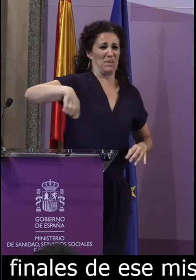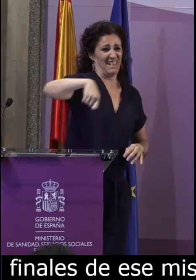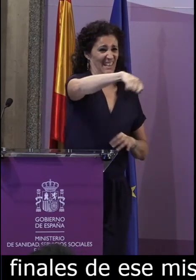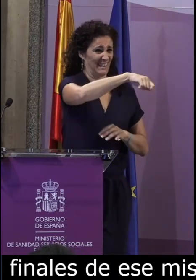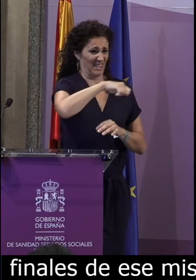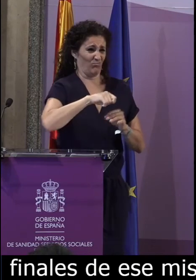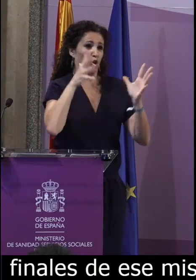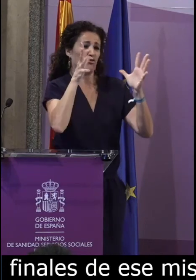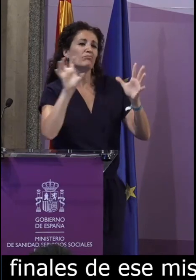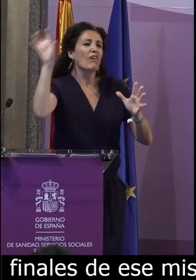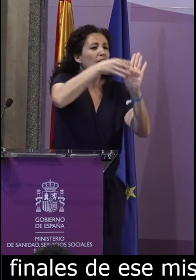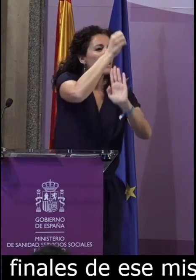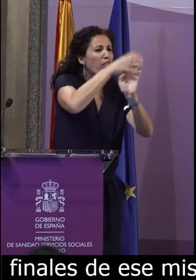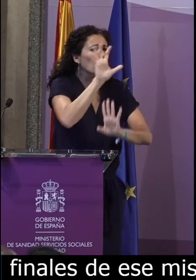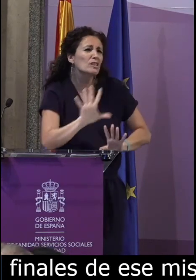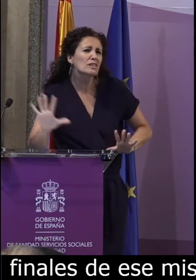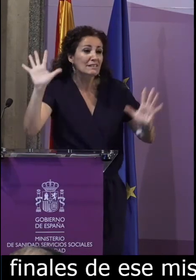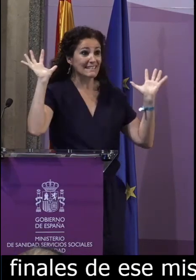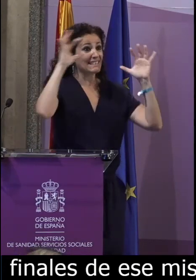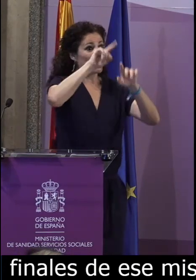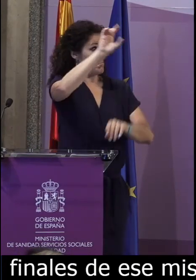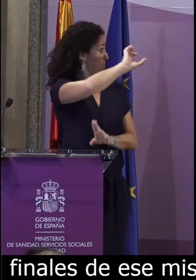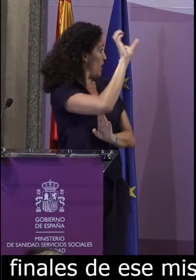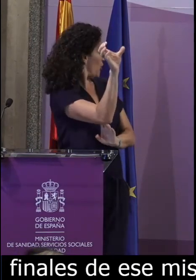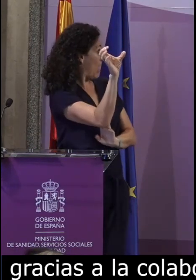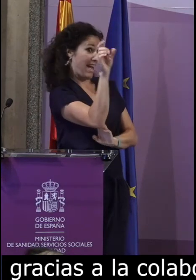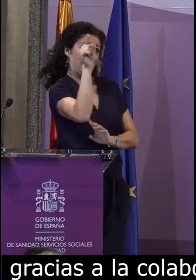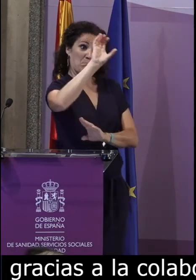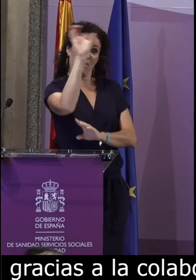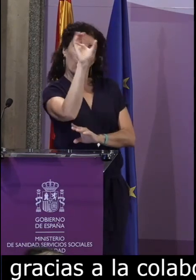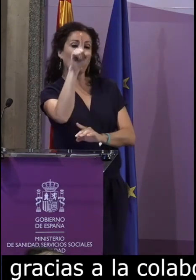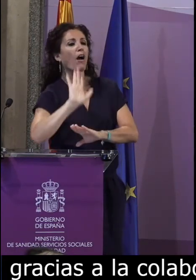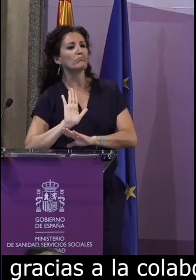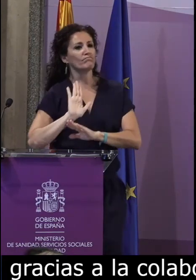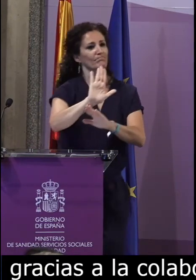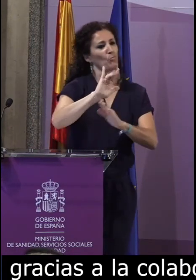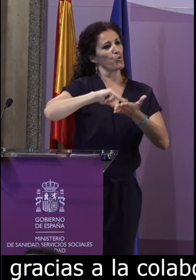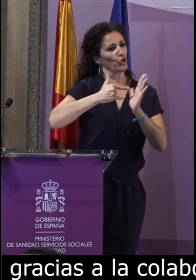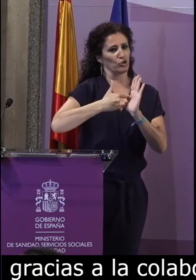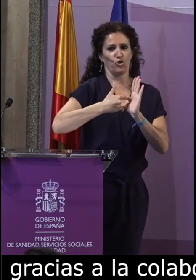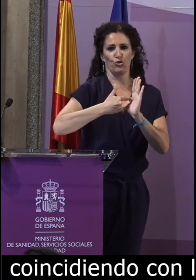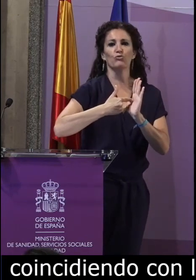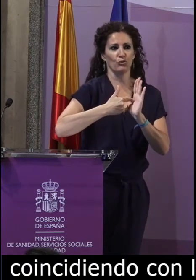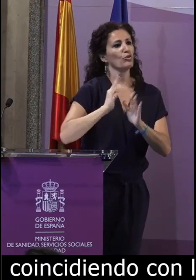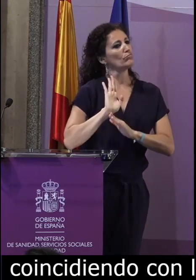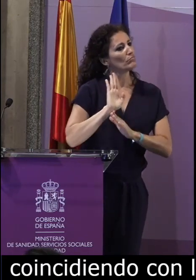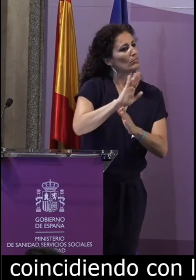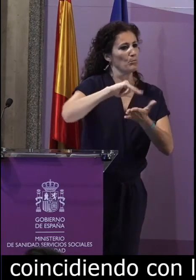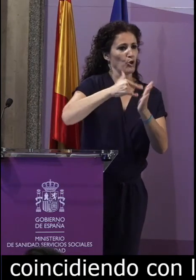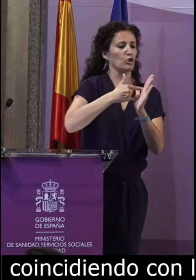coincidiendo con la conferencia de consejo autonómico, conferencia de presidentes que se realizó en Menorca,